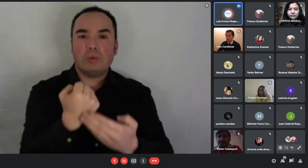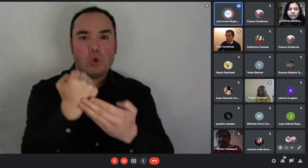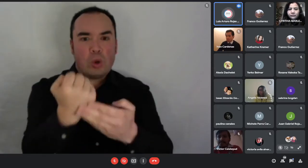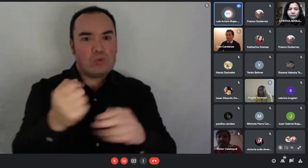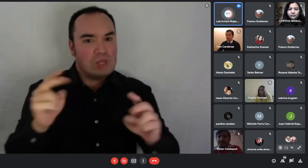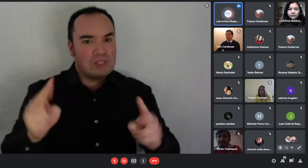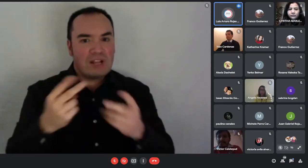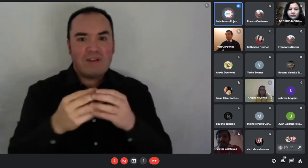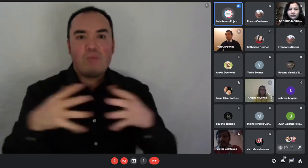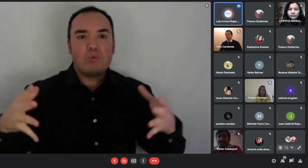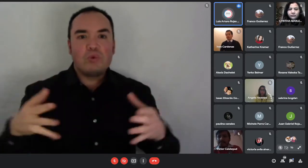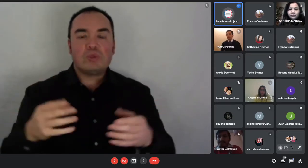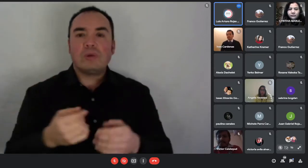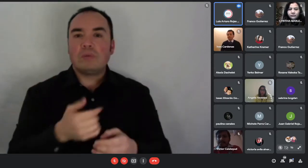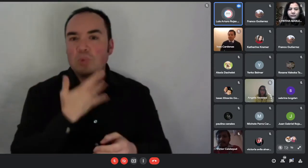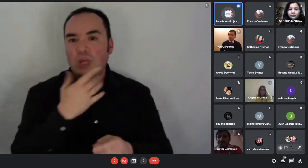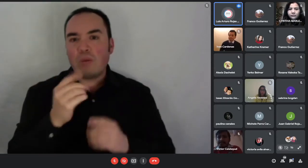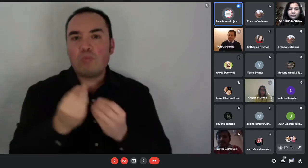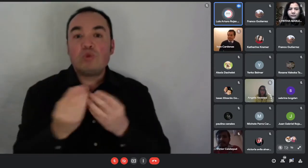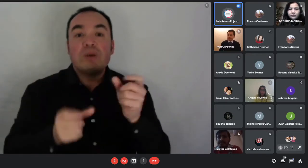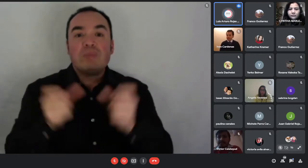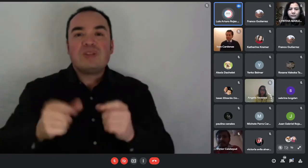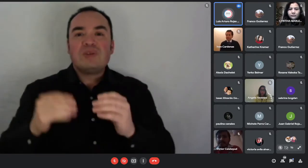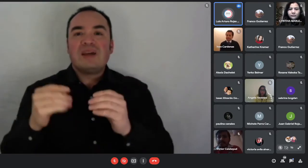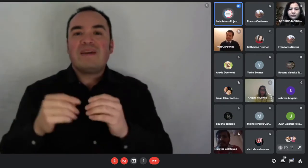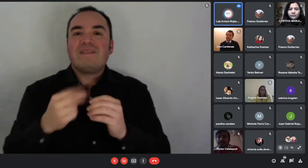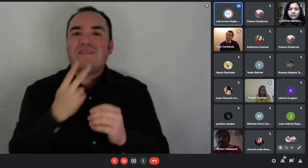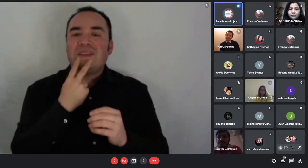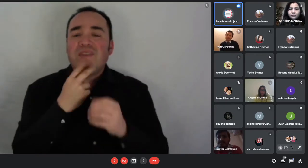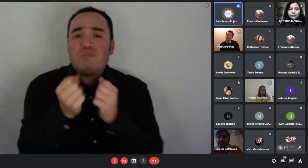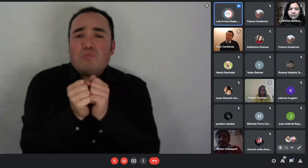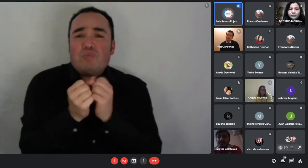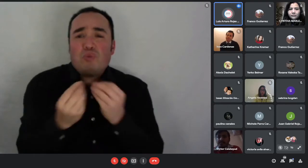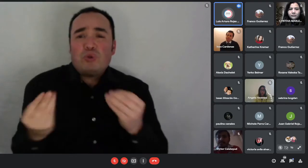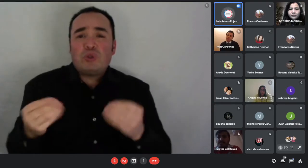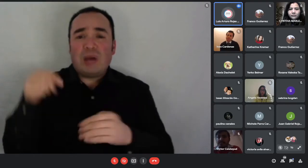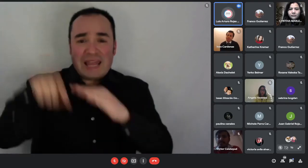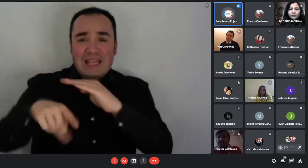cierta forma, poder independizarse y ya ir preparándose para la postulación de la casa propia.